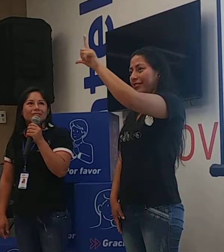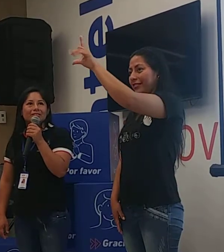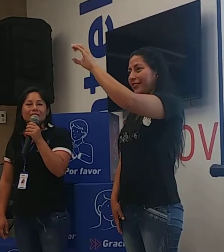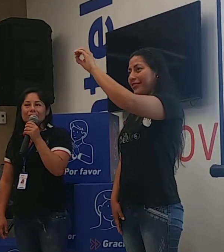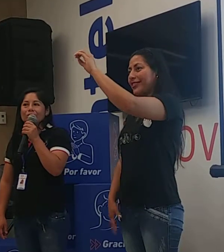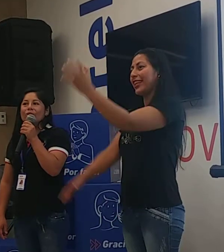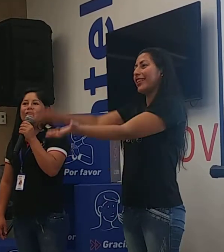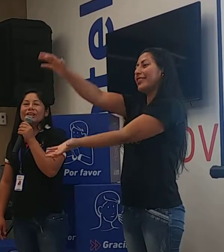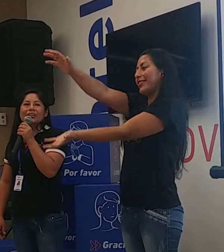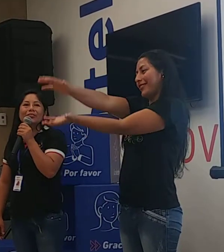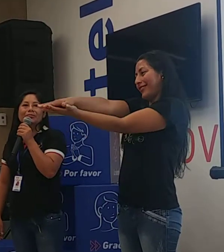Compadrito